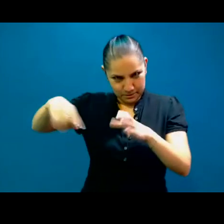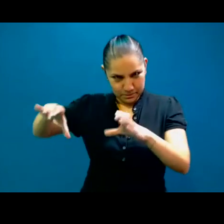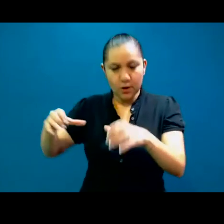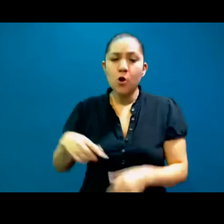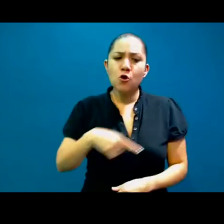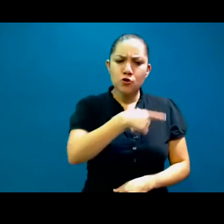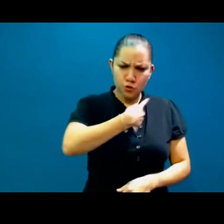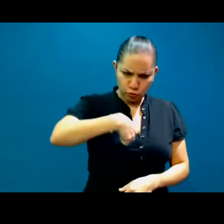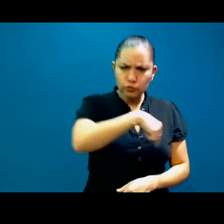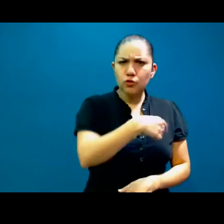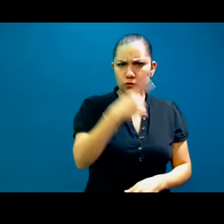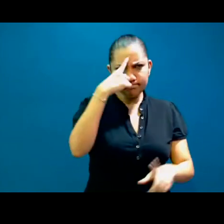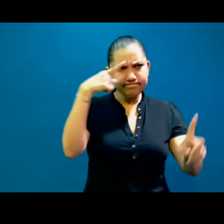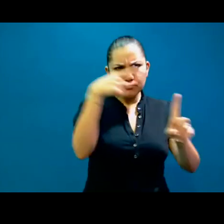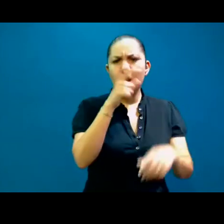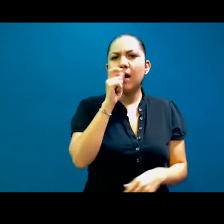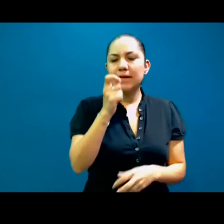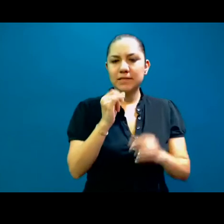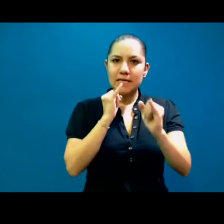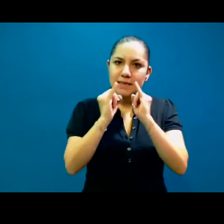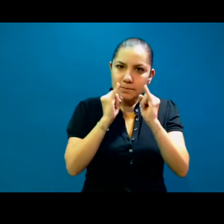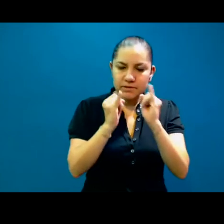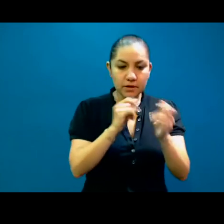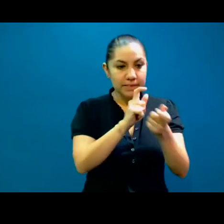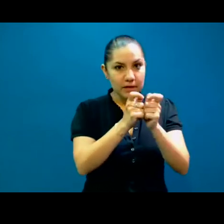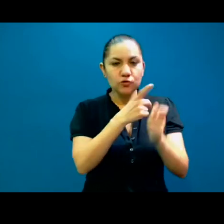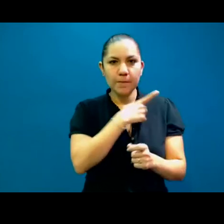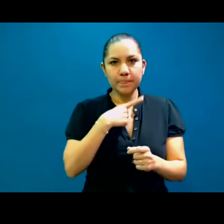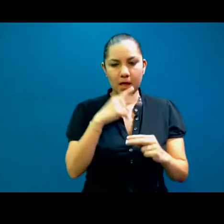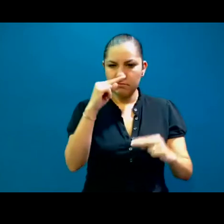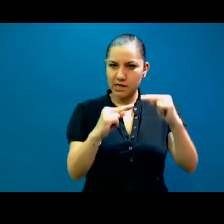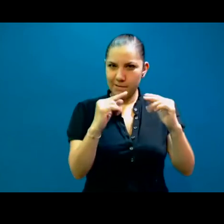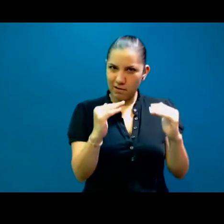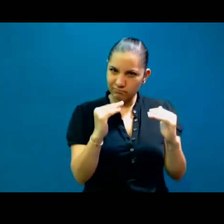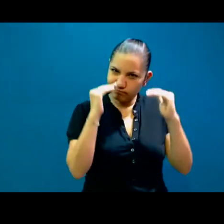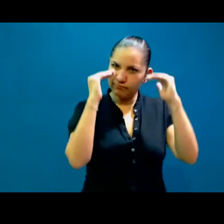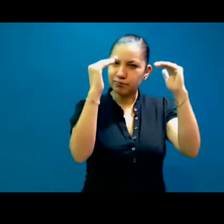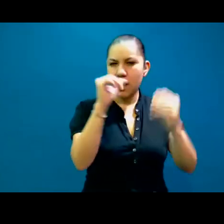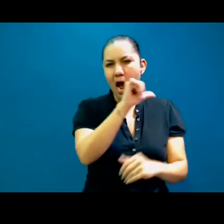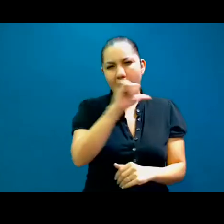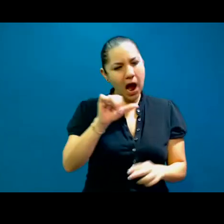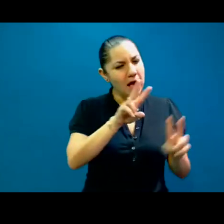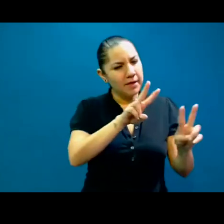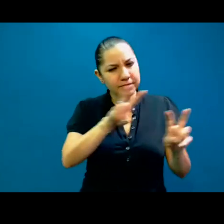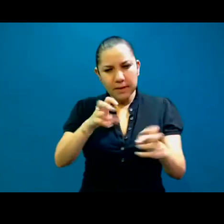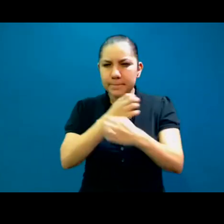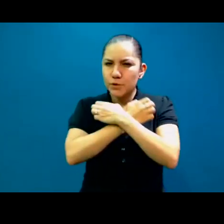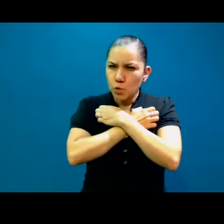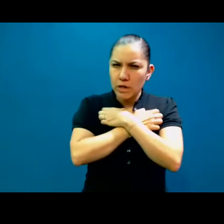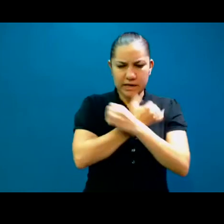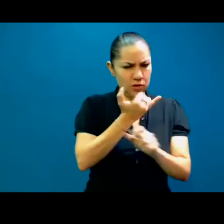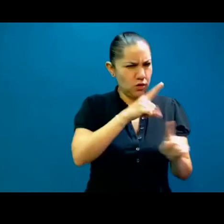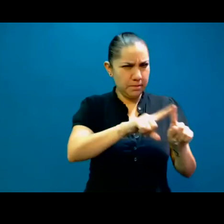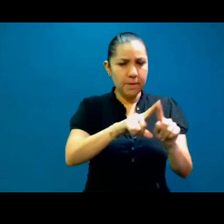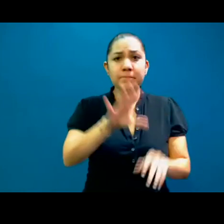interpretación y la traducción en entornos educativos y en todas las áreas en su conjunto. Aquí en los Estados Unidos la educación